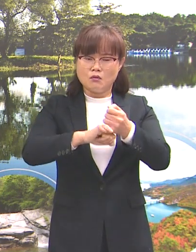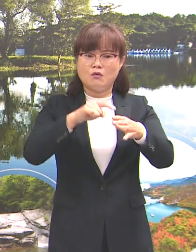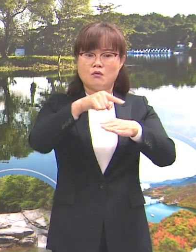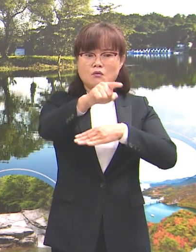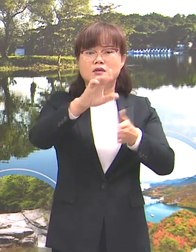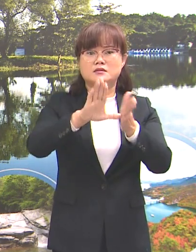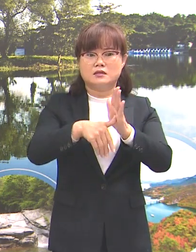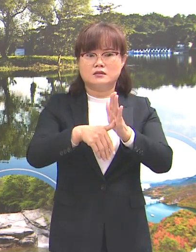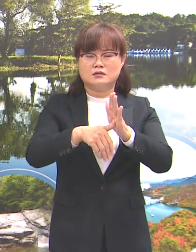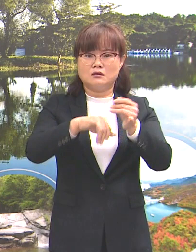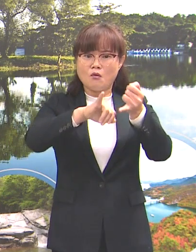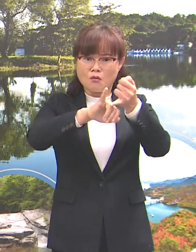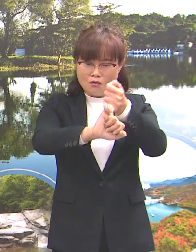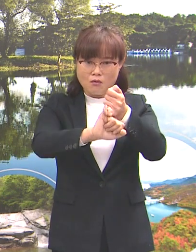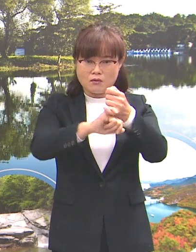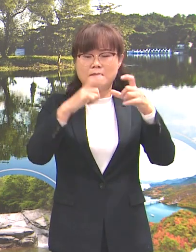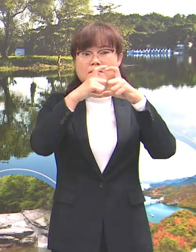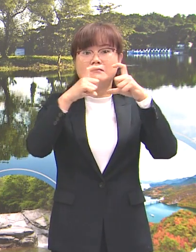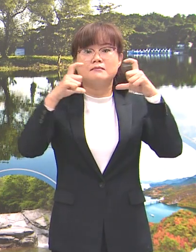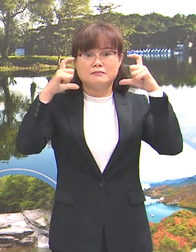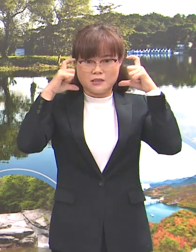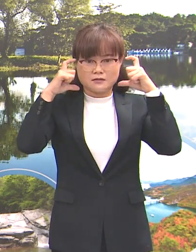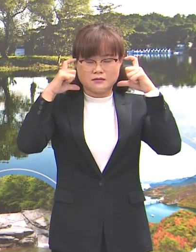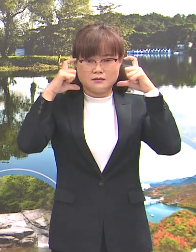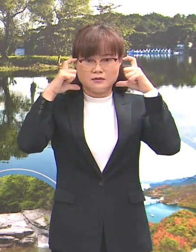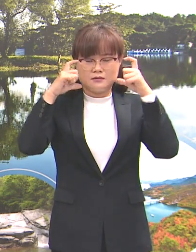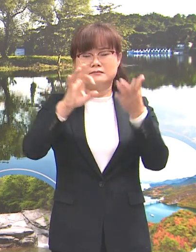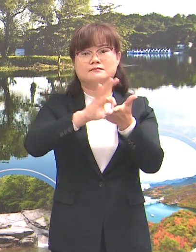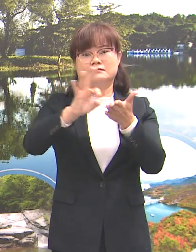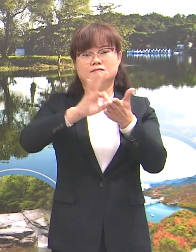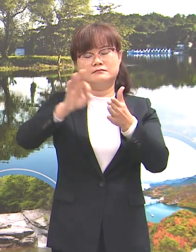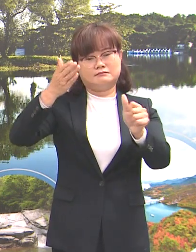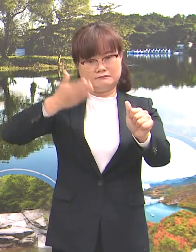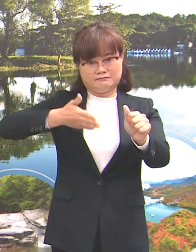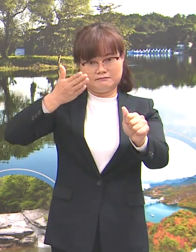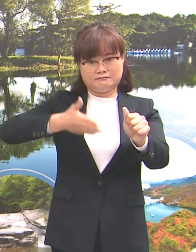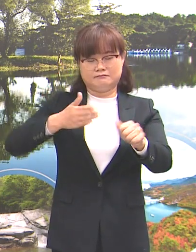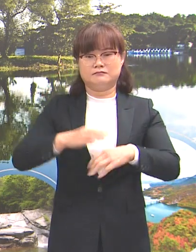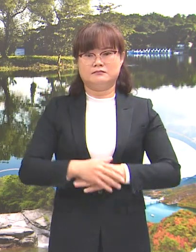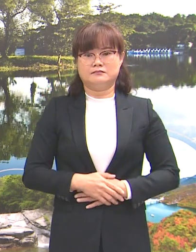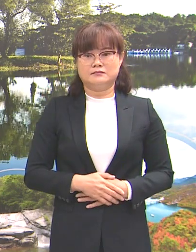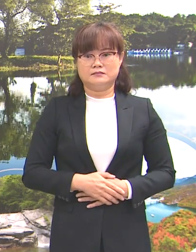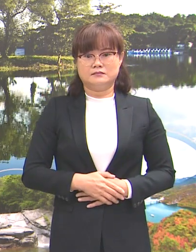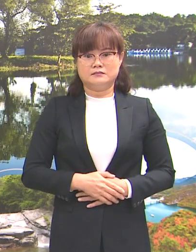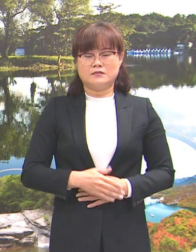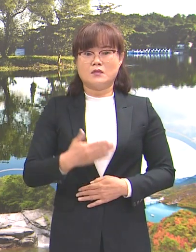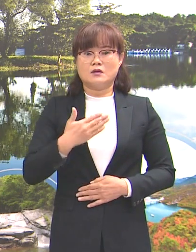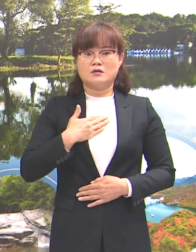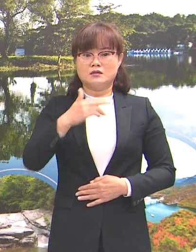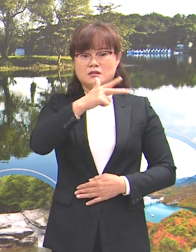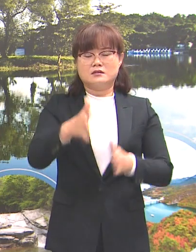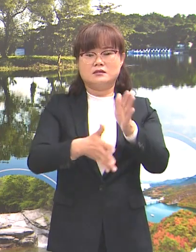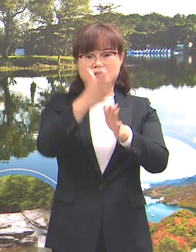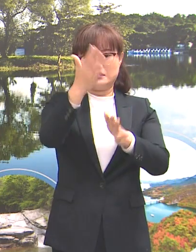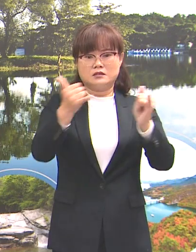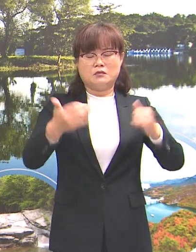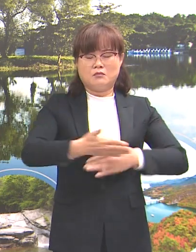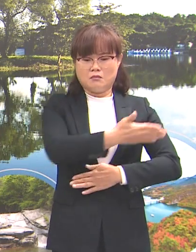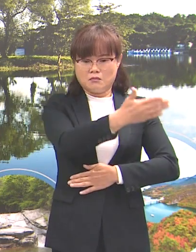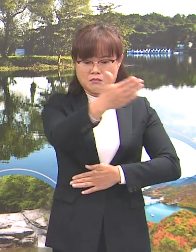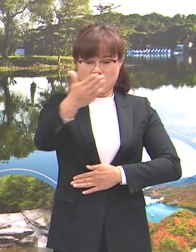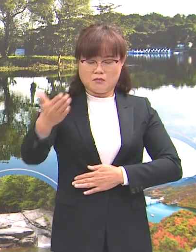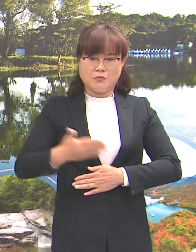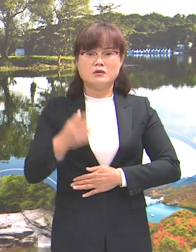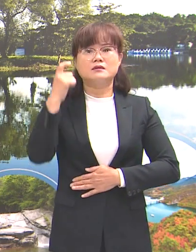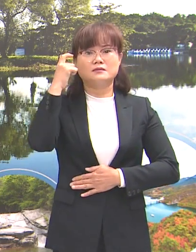반드시 마스크를 착용해 주시기 바랍니다. 저희 재천시민 모두를 생각하여